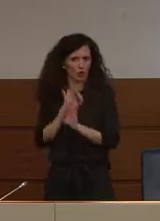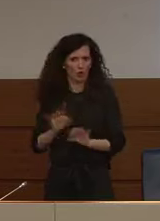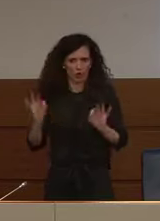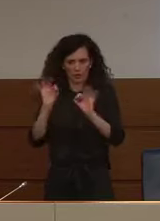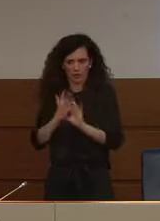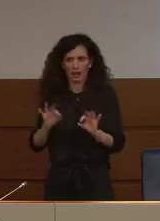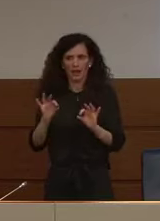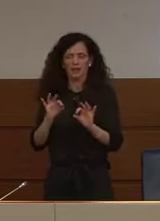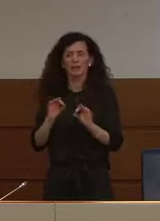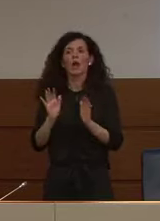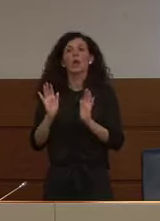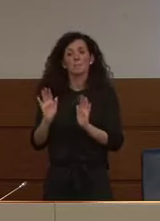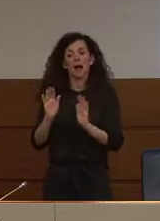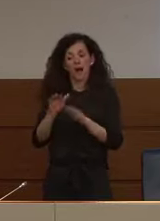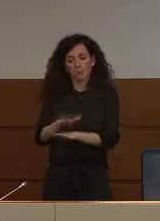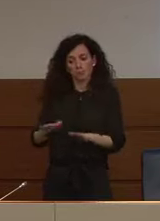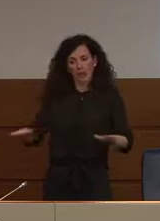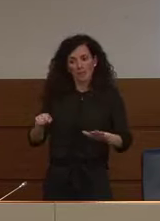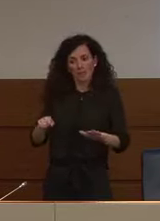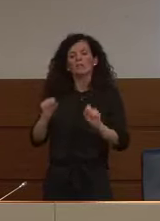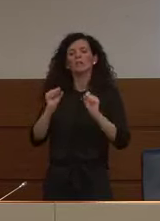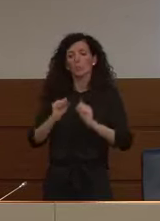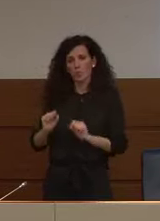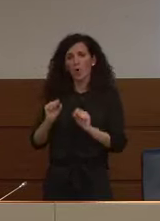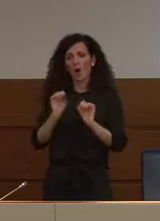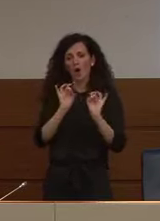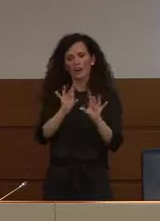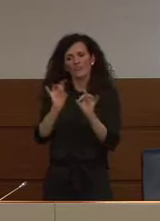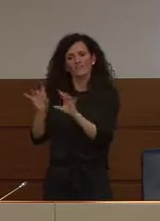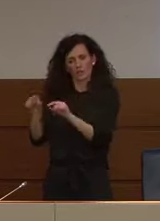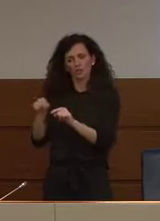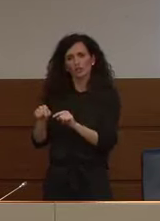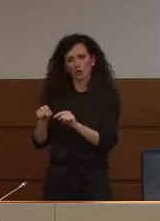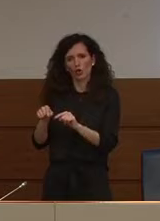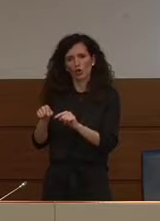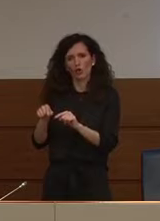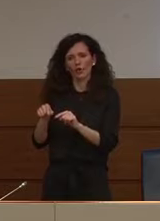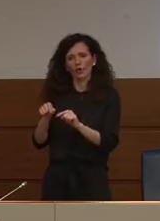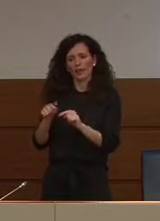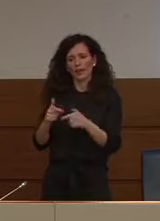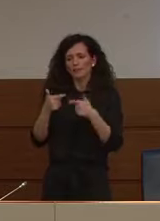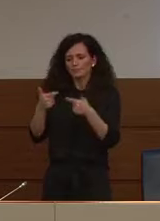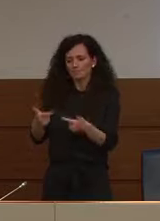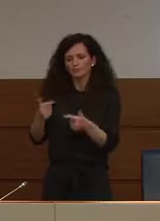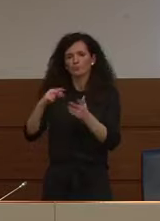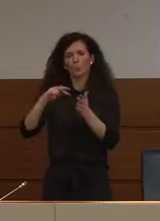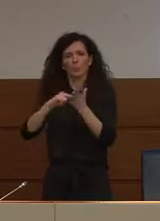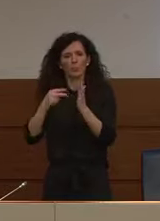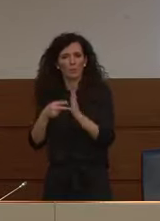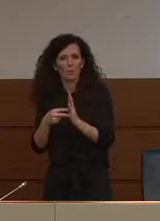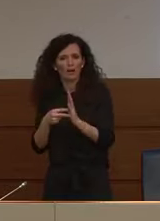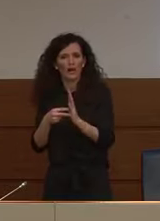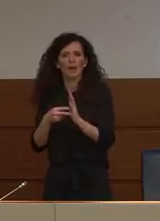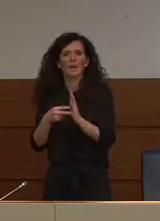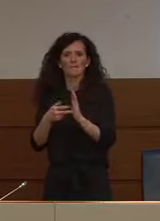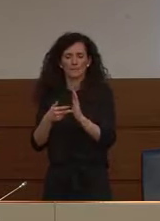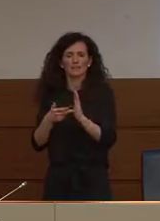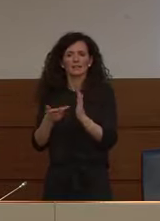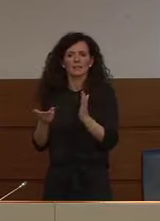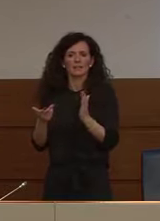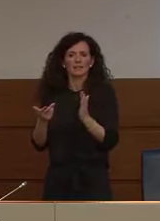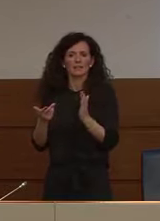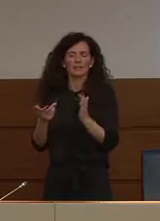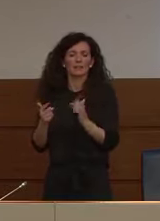possono trasmettere l'infezione e quindi causare problemi a soggetti